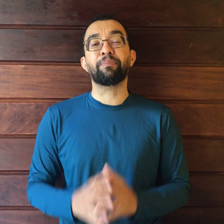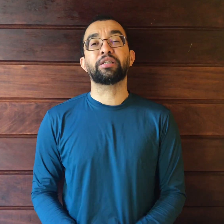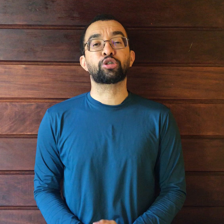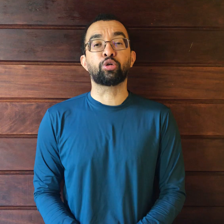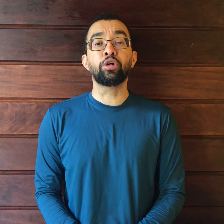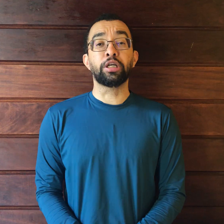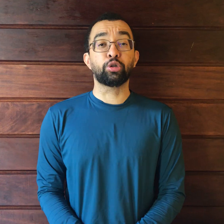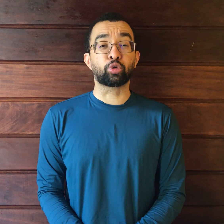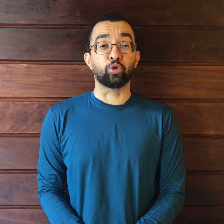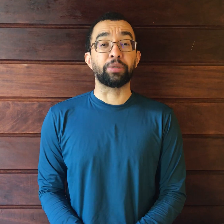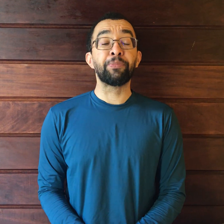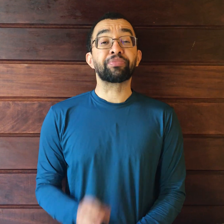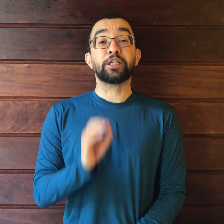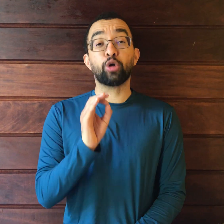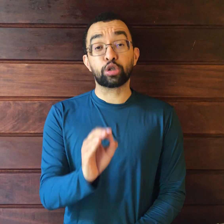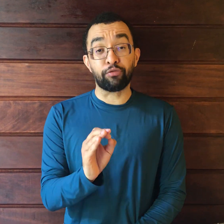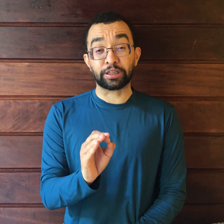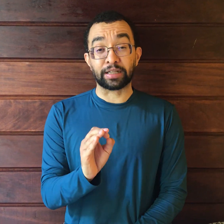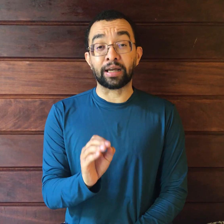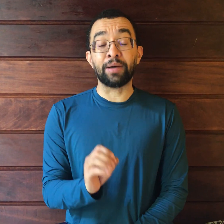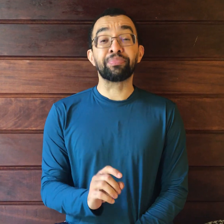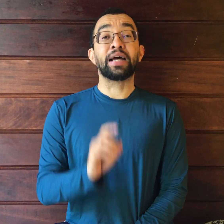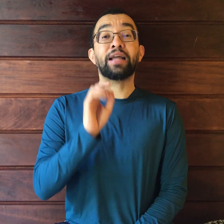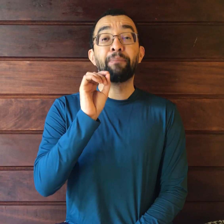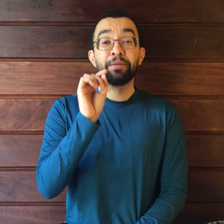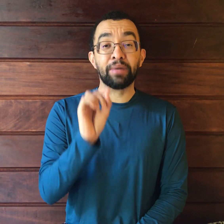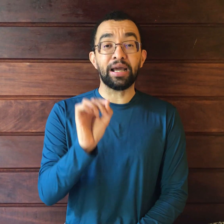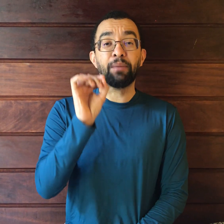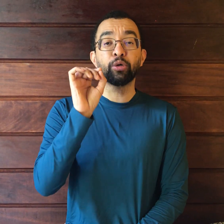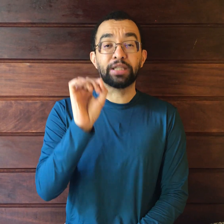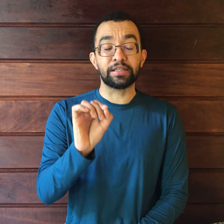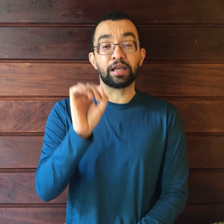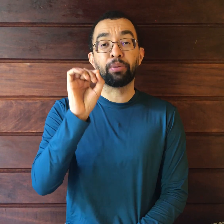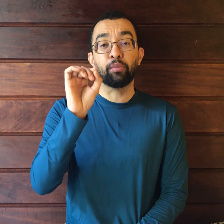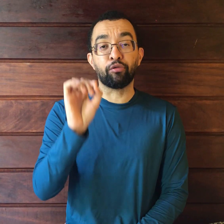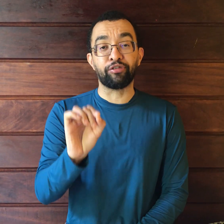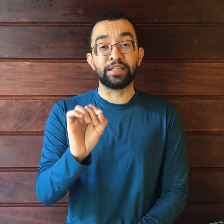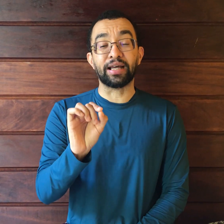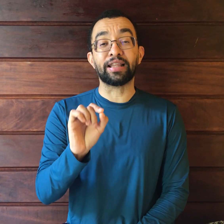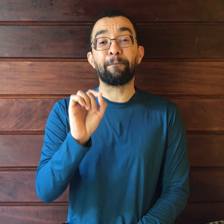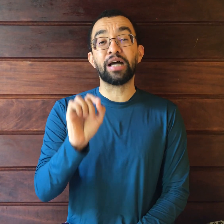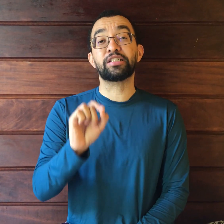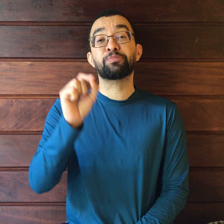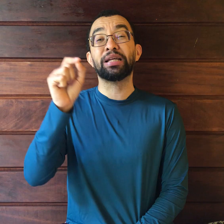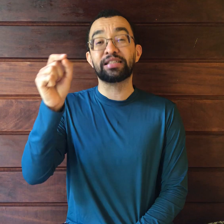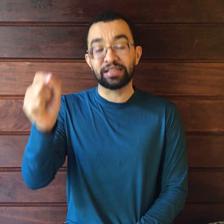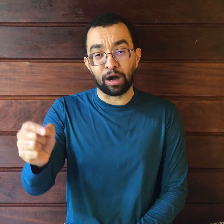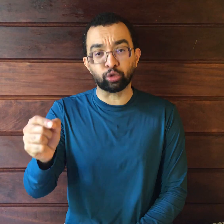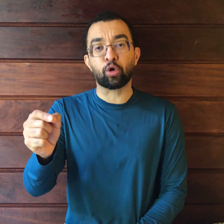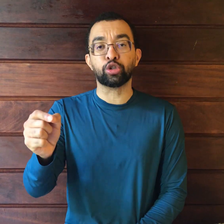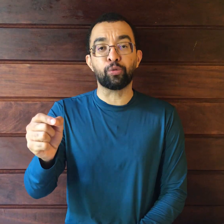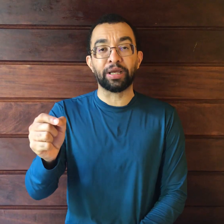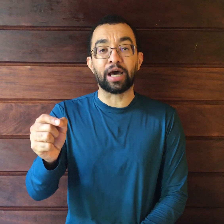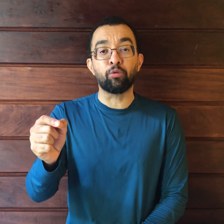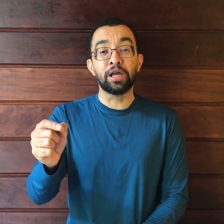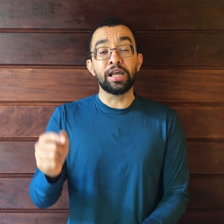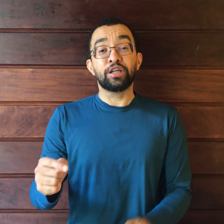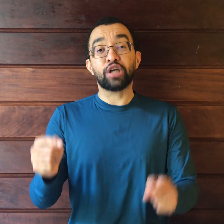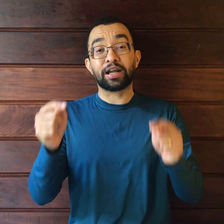apenas no YouTube. E hoje eu vou tratar da primeira mudança promovida na parte especial do Código Penal. Já